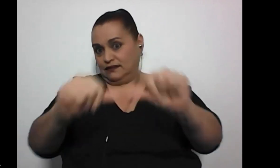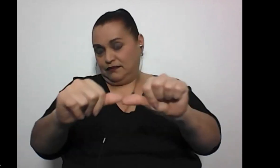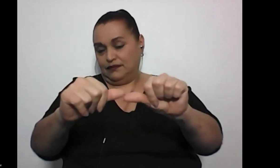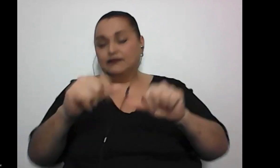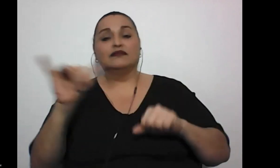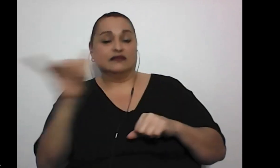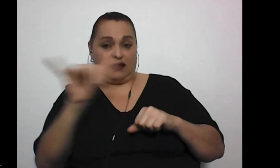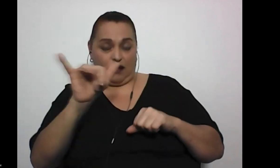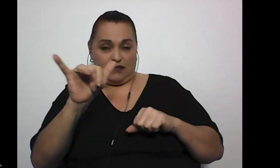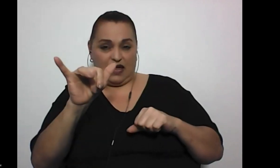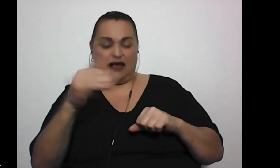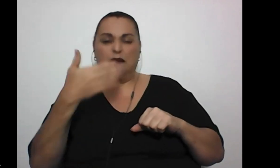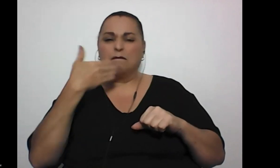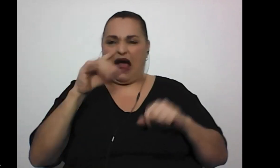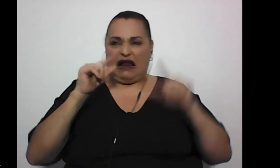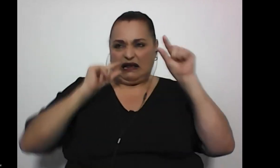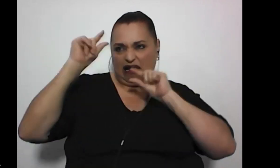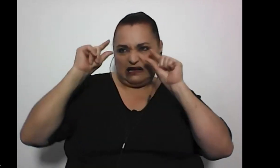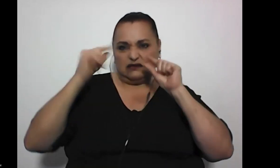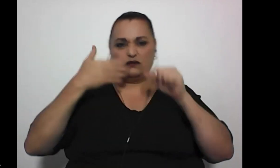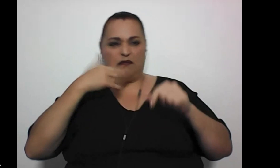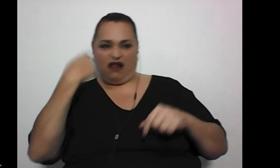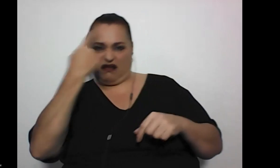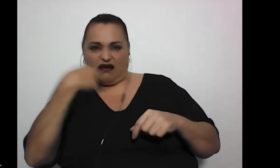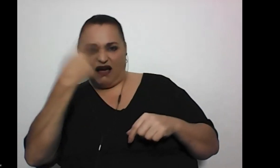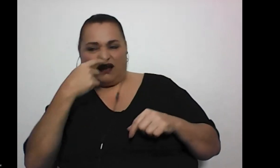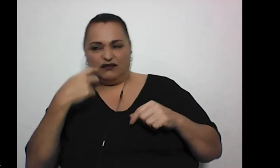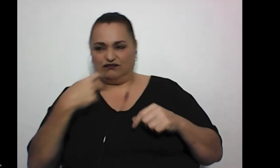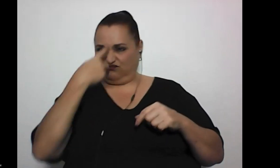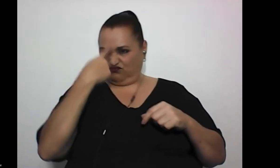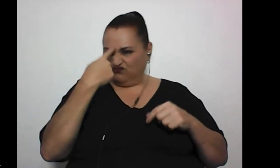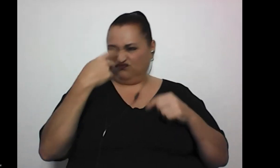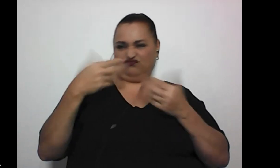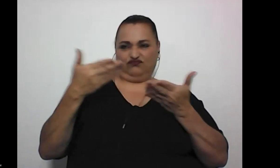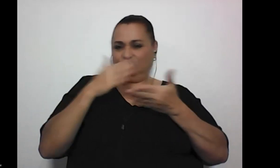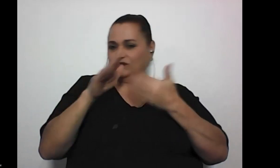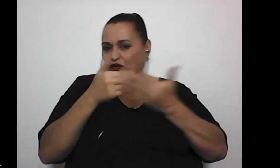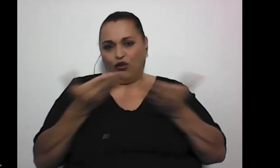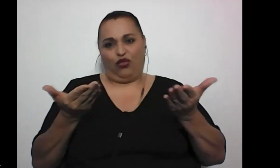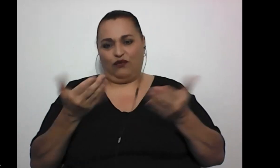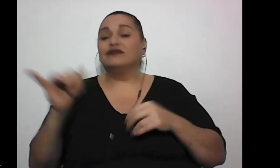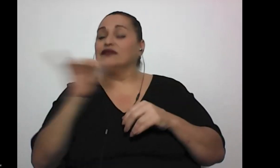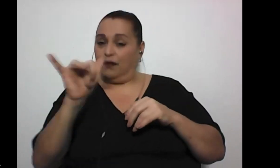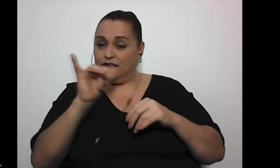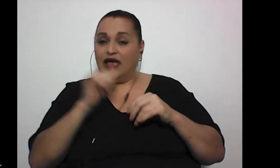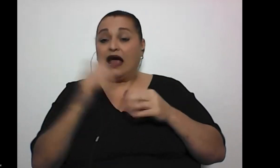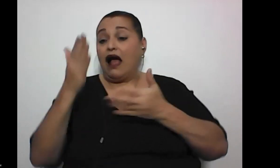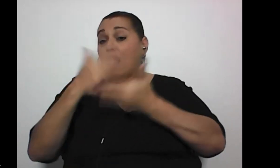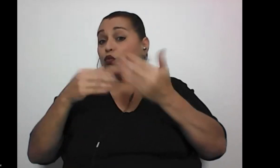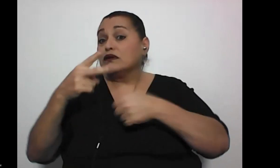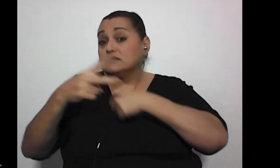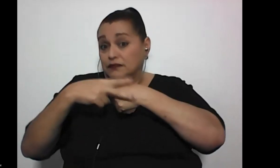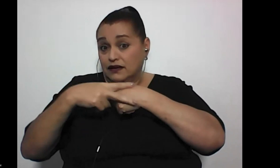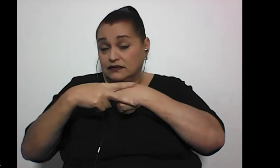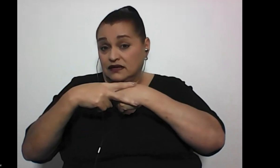también, no sé, malos gestos, malas caras, entonces, y también pues este, en algunos casos